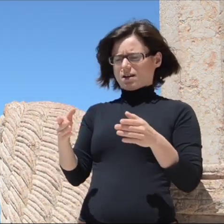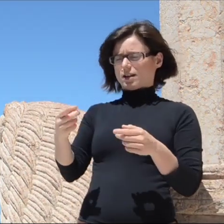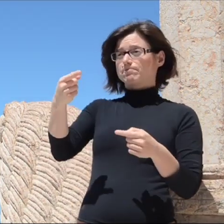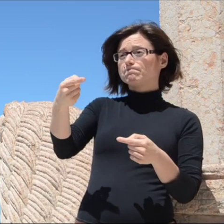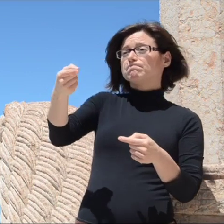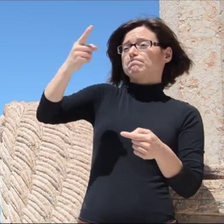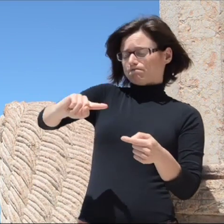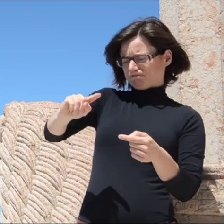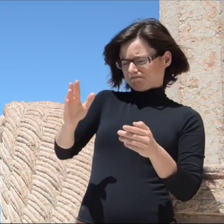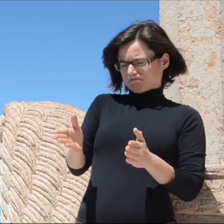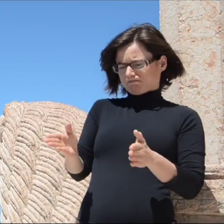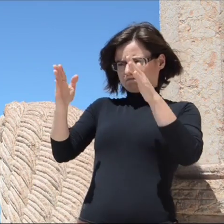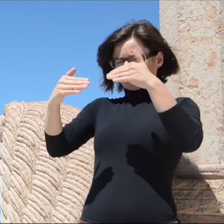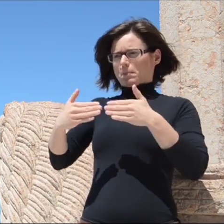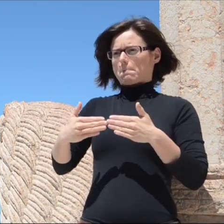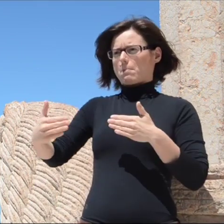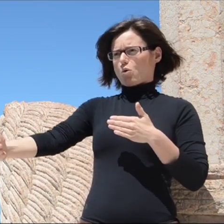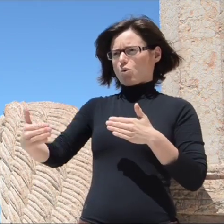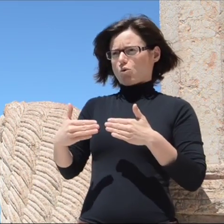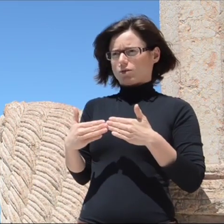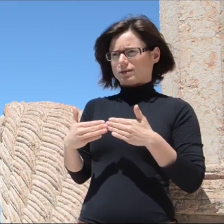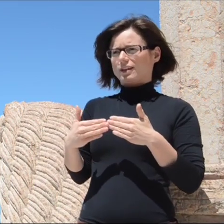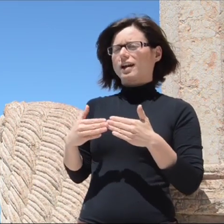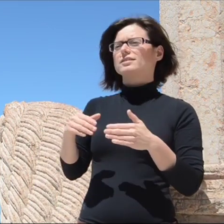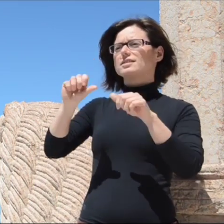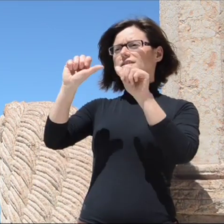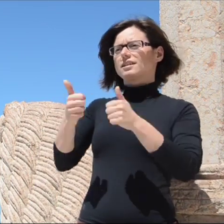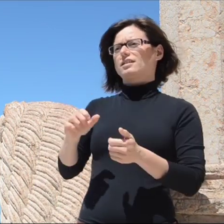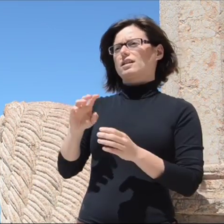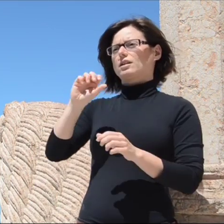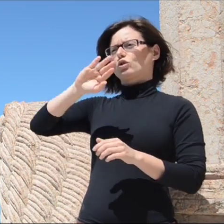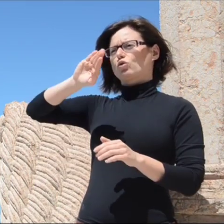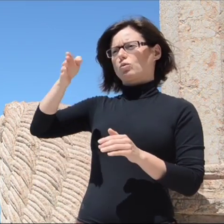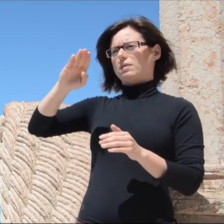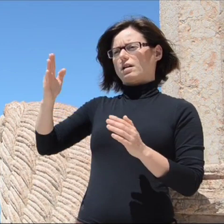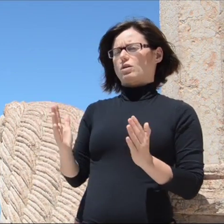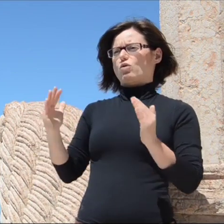E precede il portale romanico gotico di pietra bianca e rossa del Conero, anteriore al Protiro.